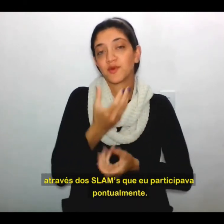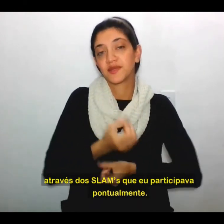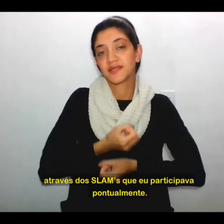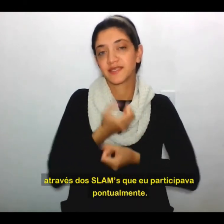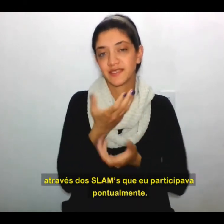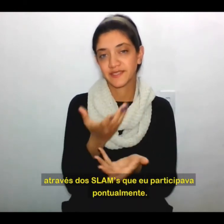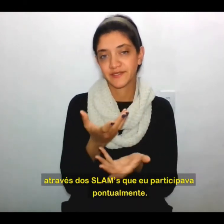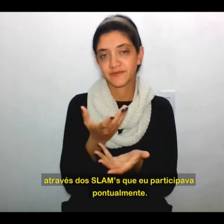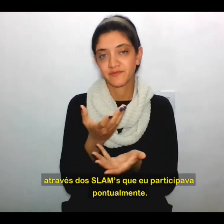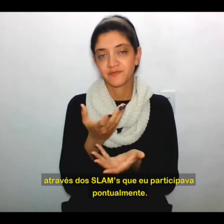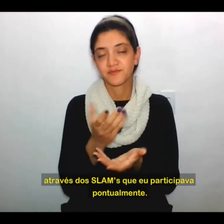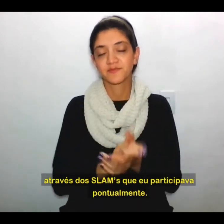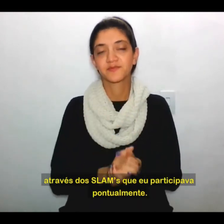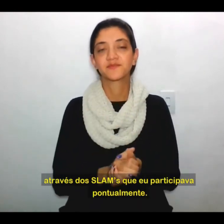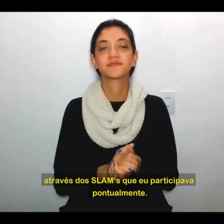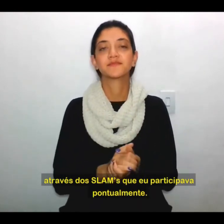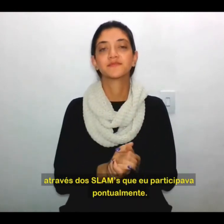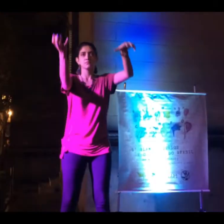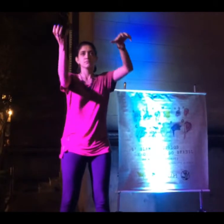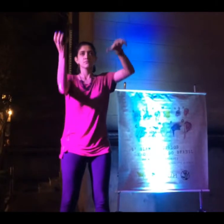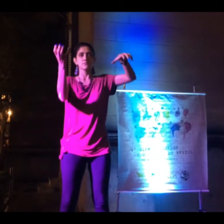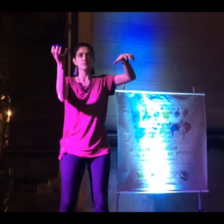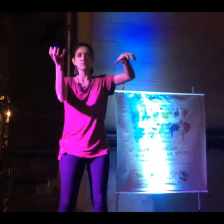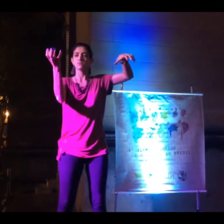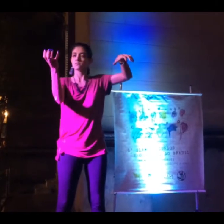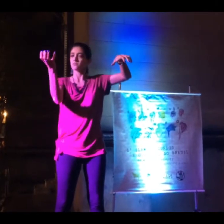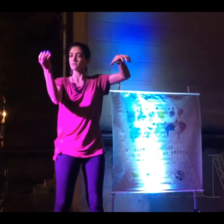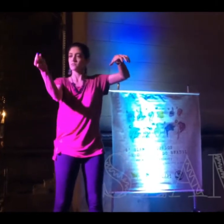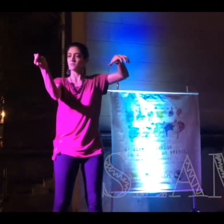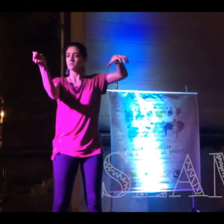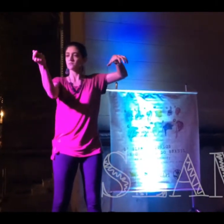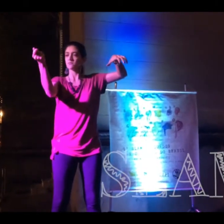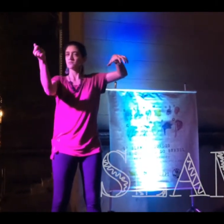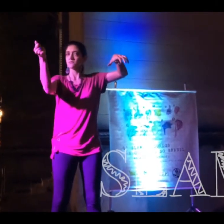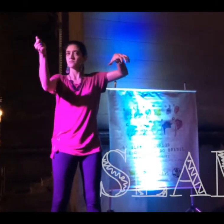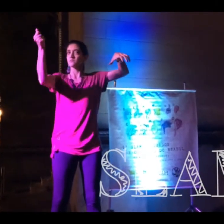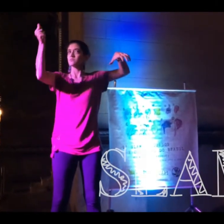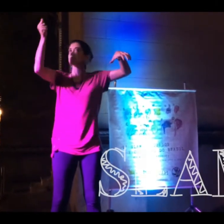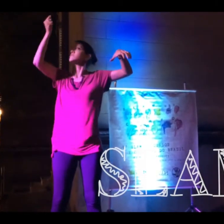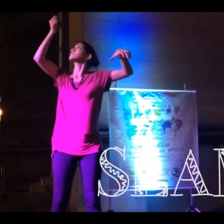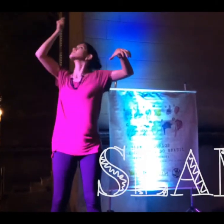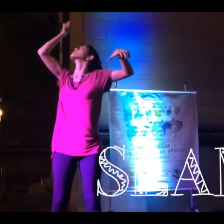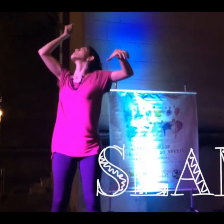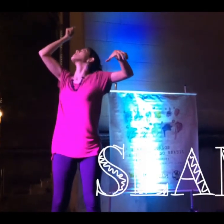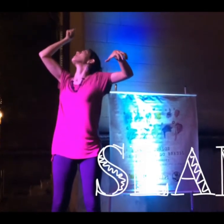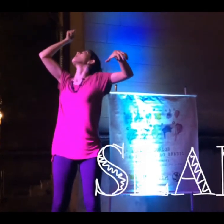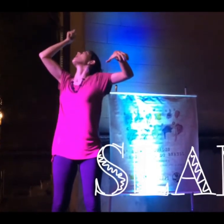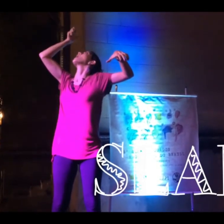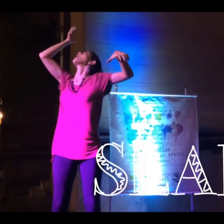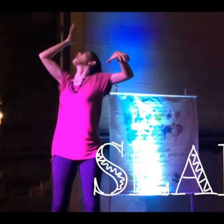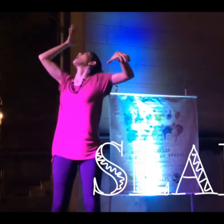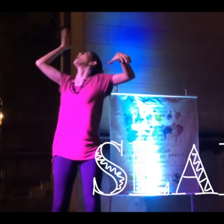que eu participava pontualmente. Mariana no slam. Thalita Passos faz a sua voz. Devorando